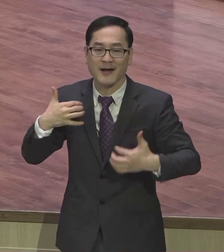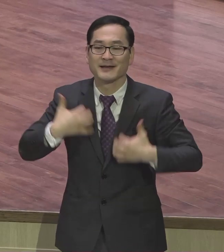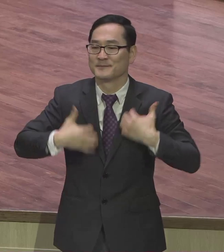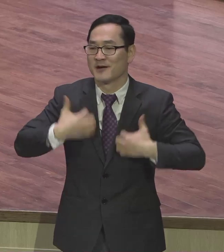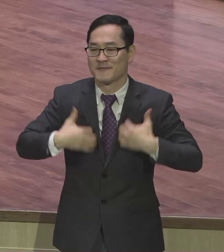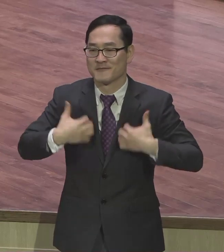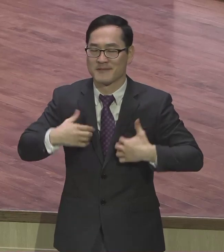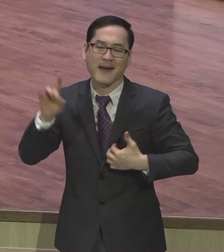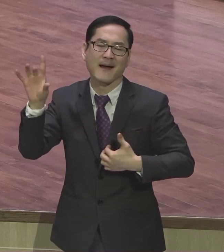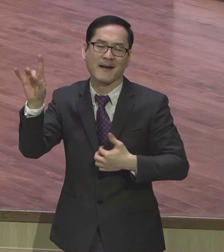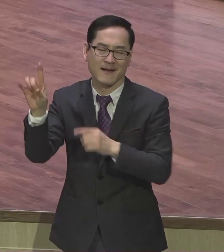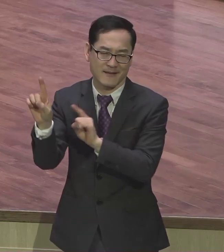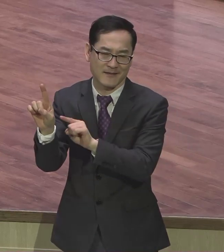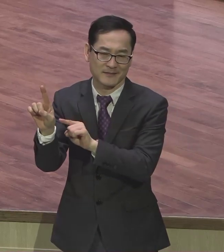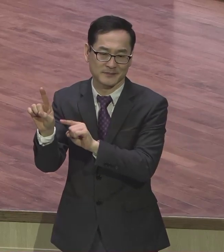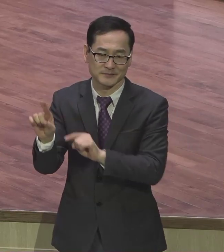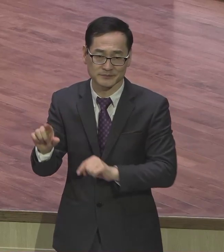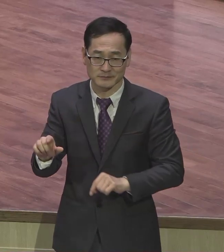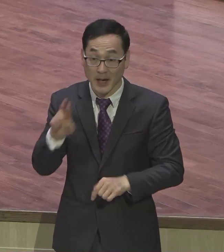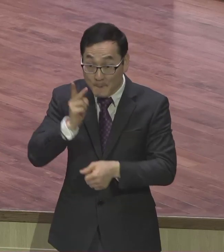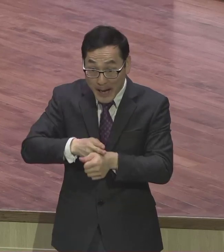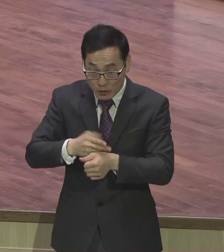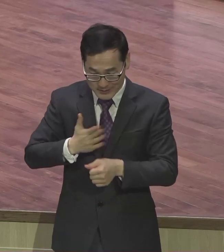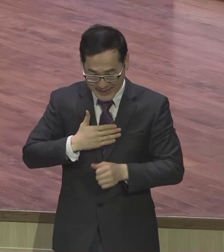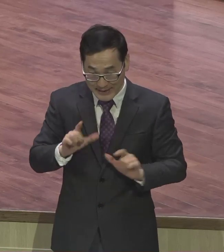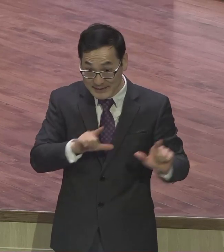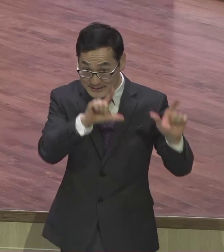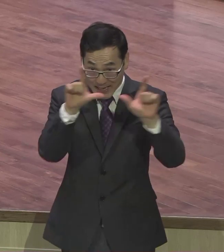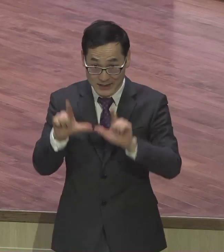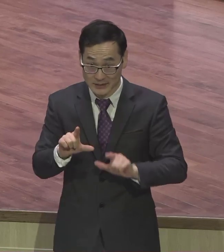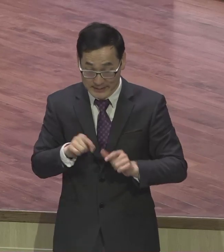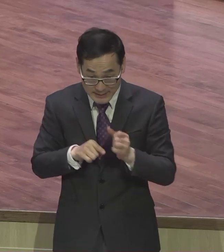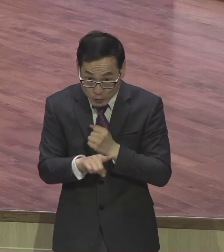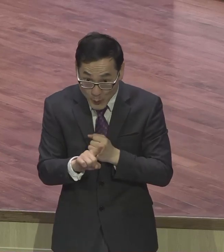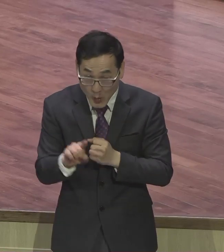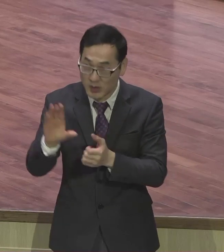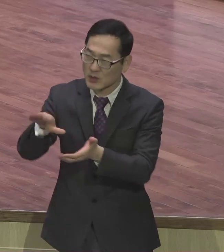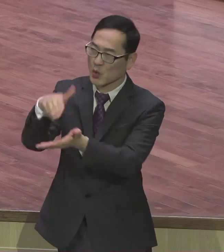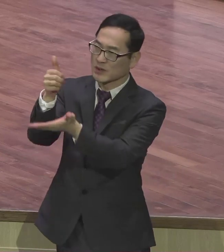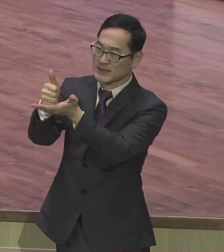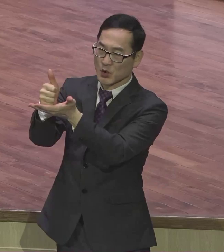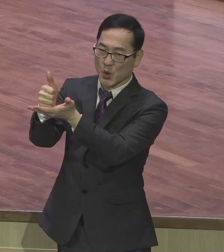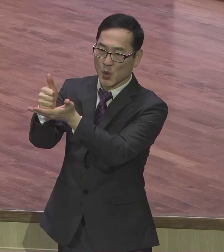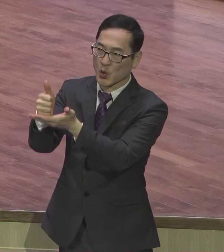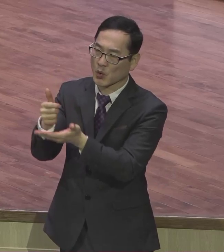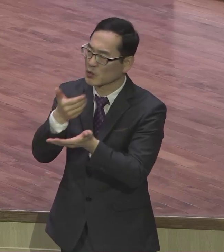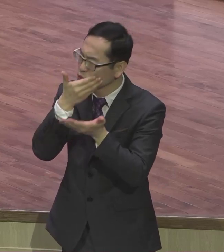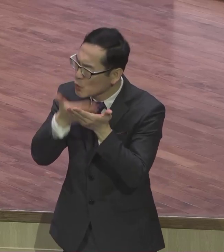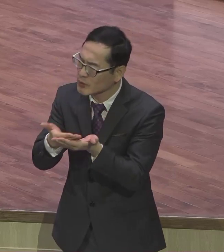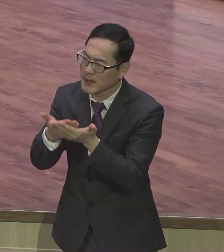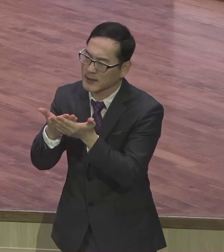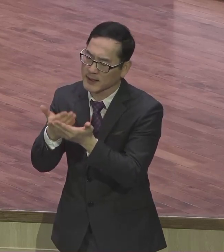자신의 삶은 오직 그리스도를 종기하게 하는 삶이다 그랬어요